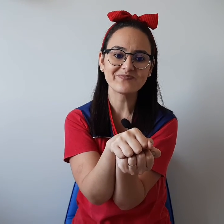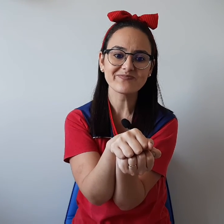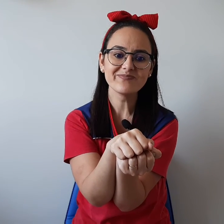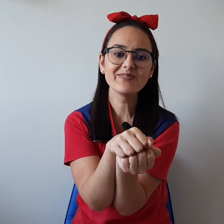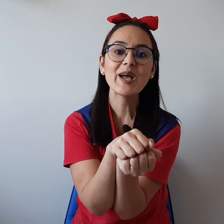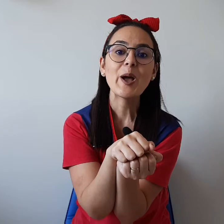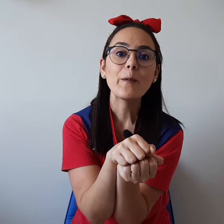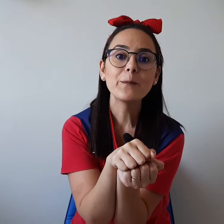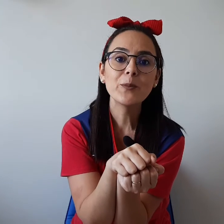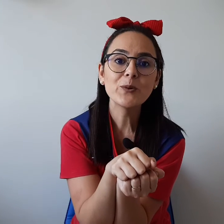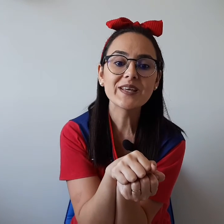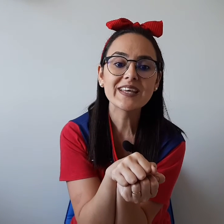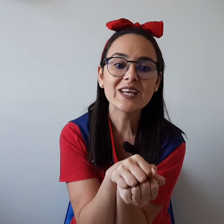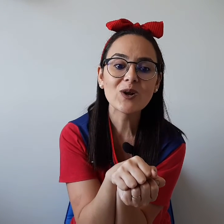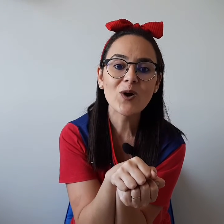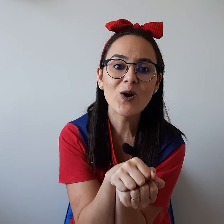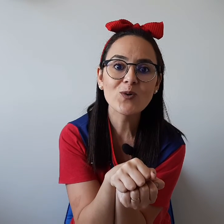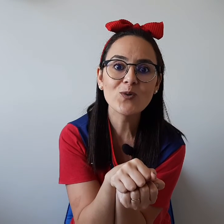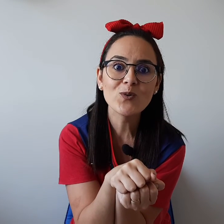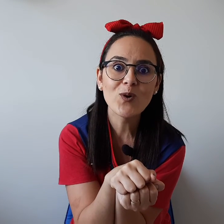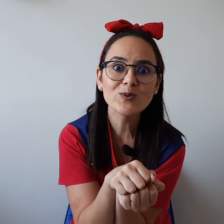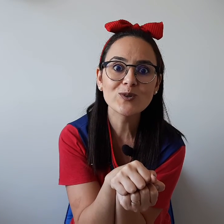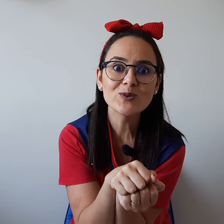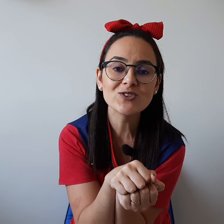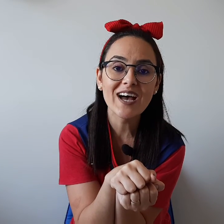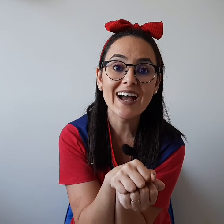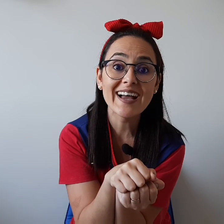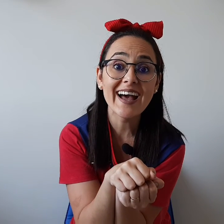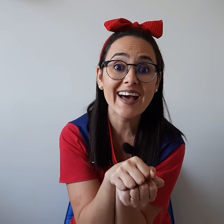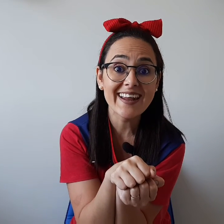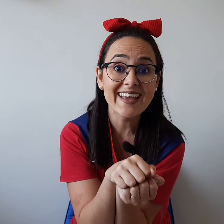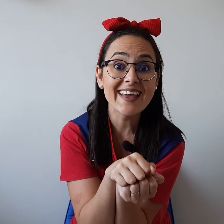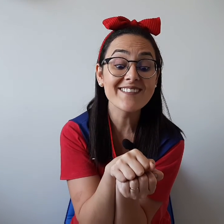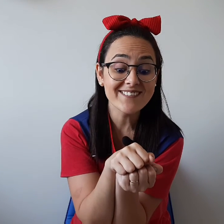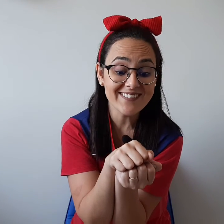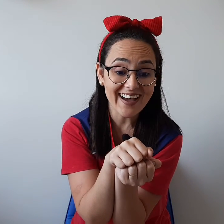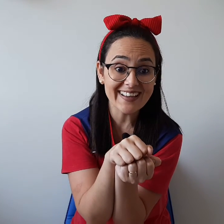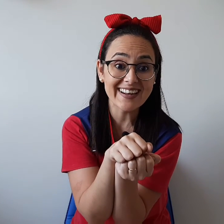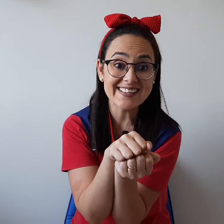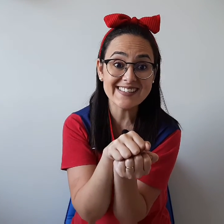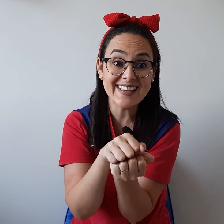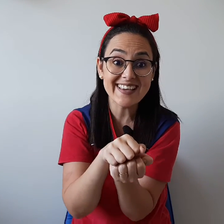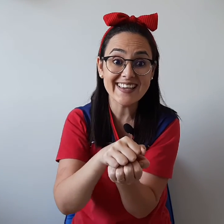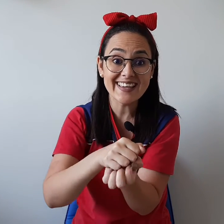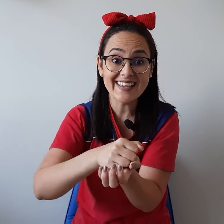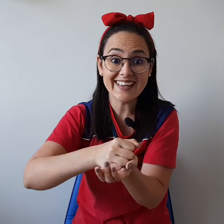Porque logo outro jacaré vai nascer